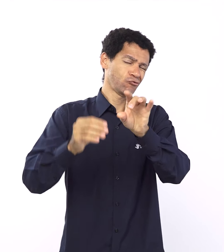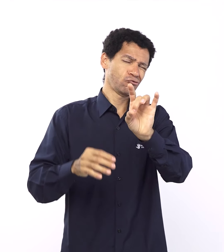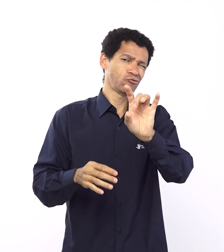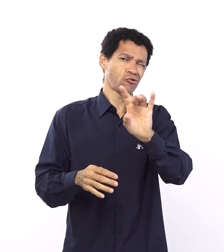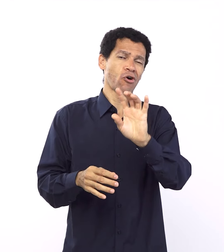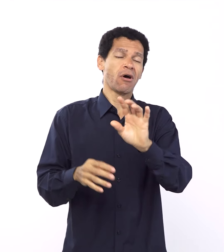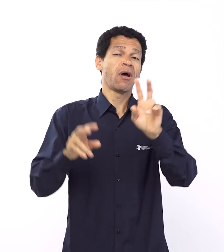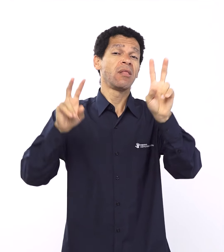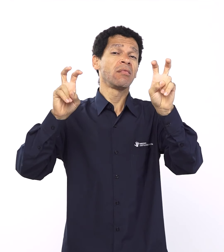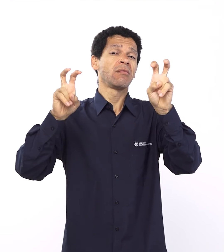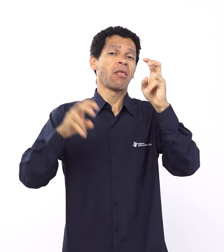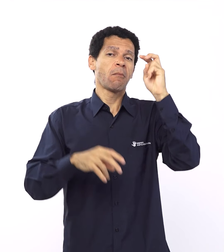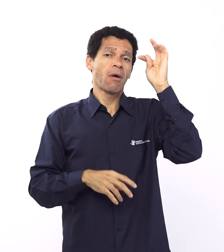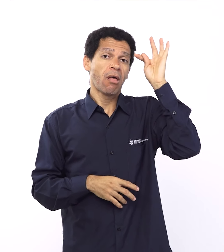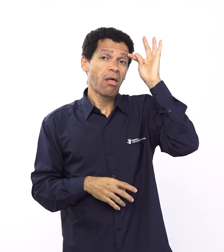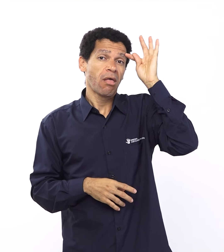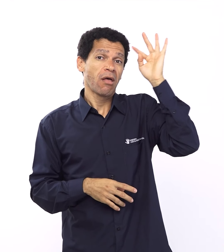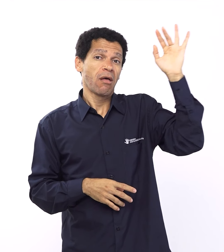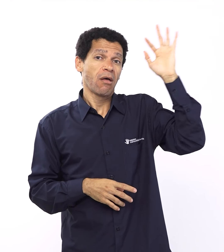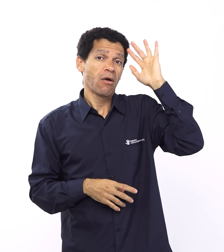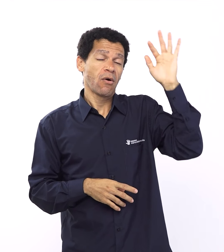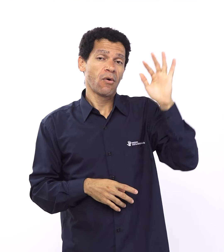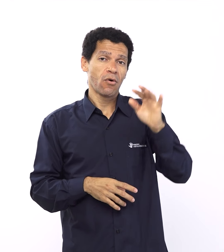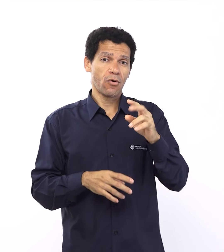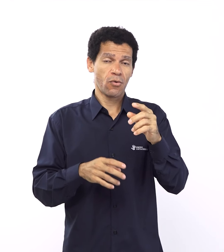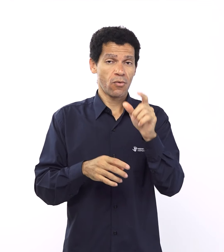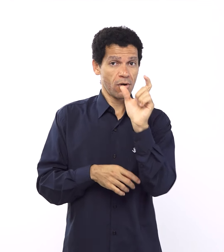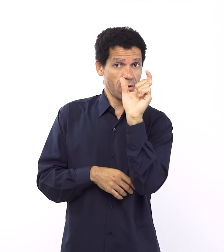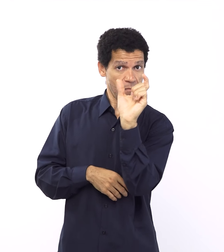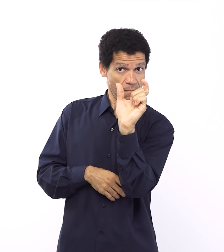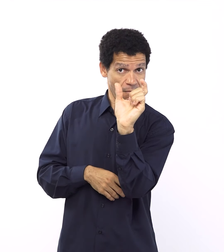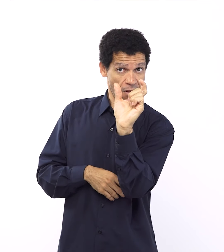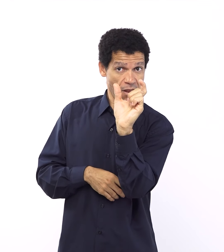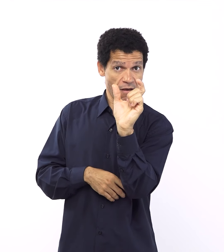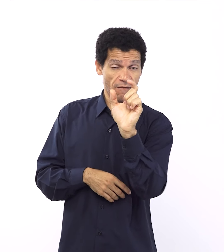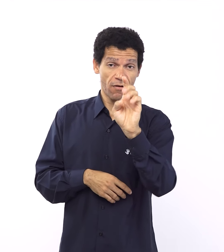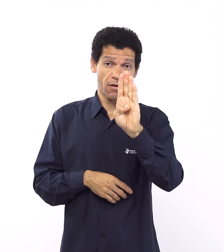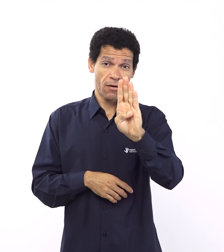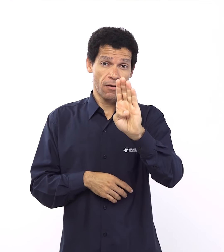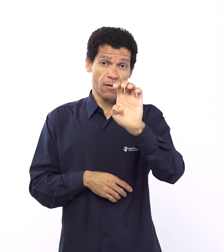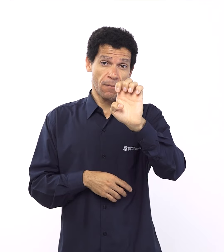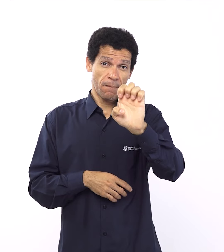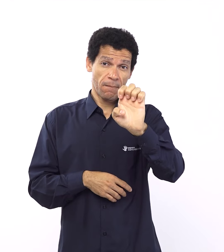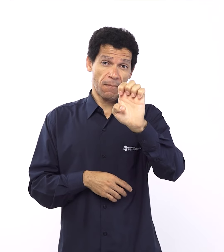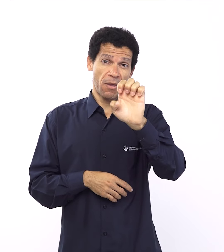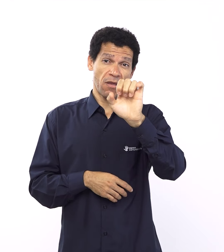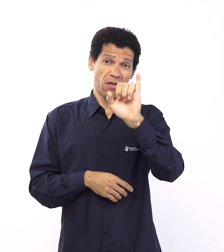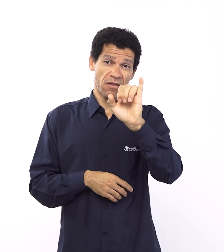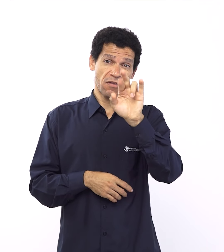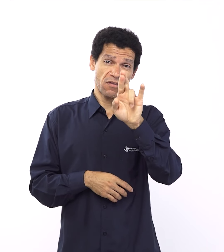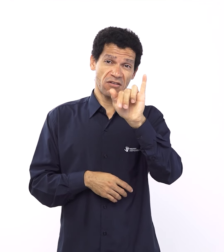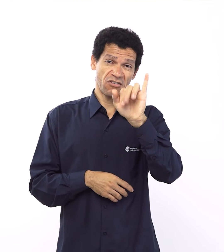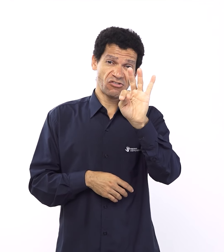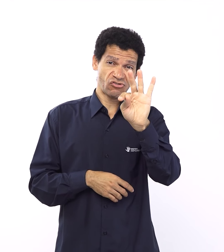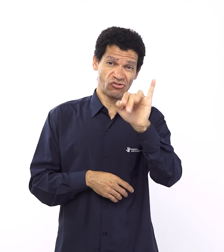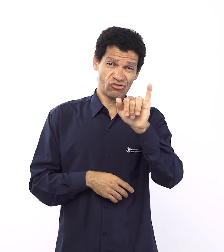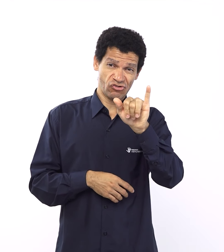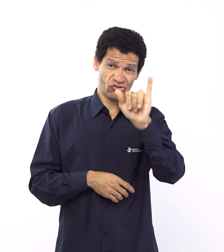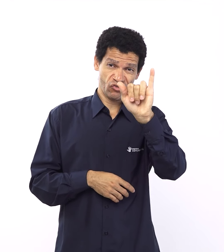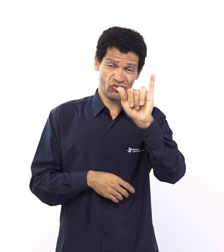Uma das grandes possibilidades é que ela venha de uma outra língua antiga, que é o acadiano, né? De uma palavra que é a palavra biritu.